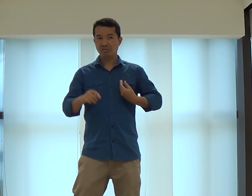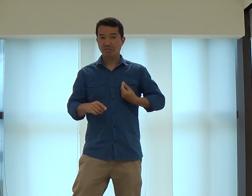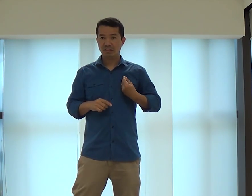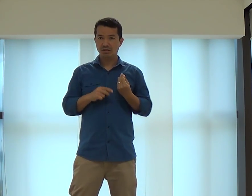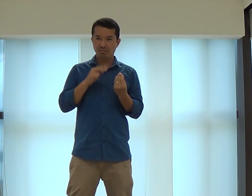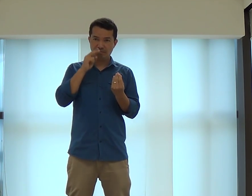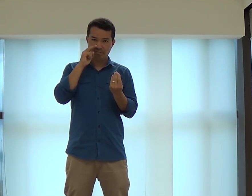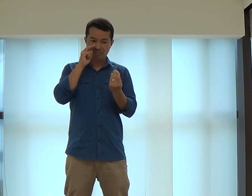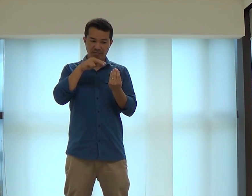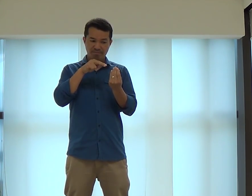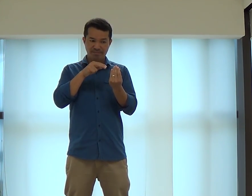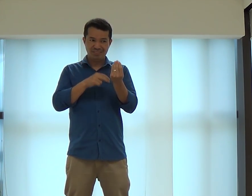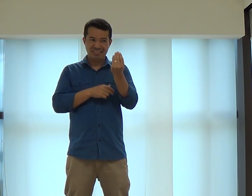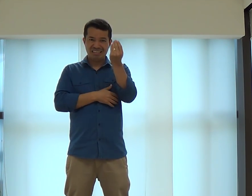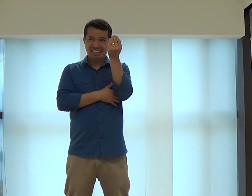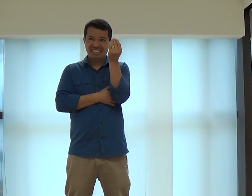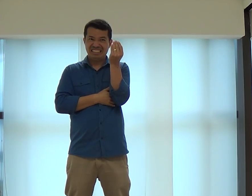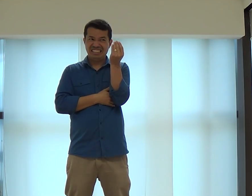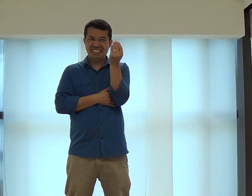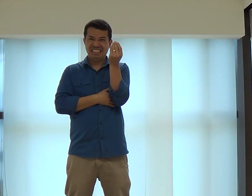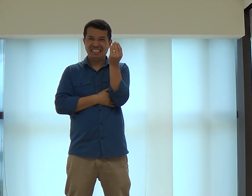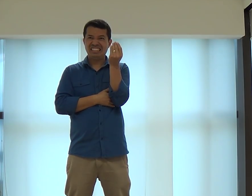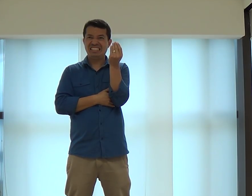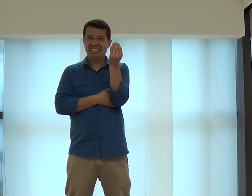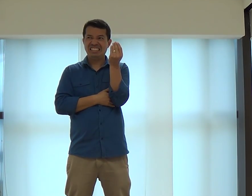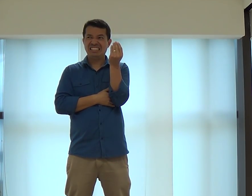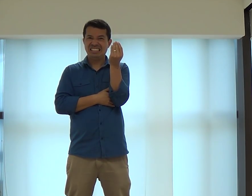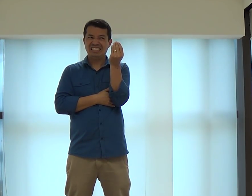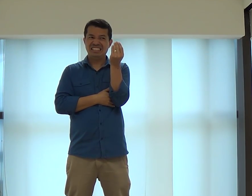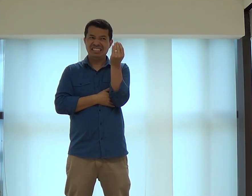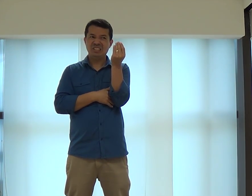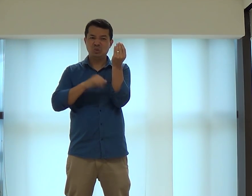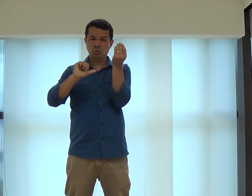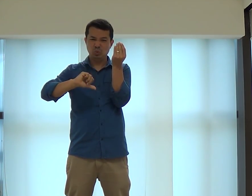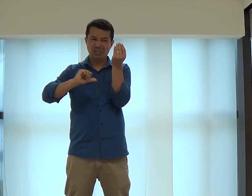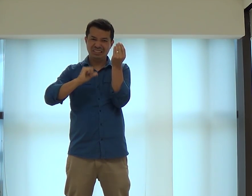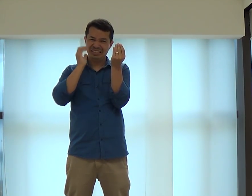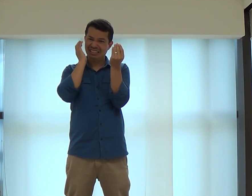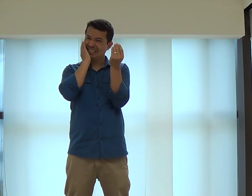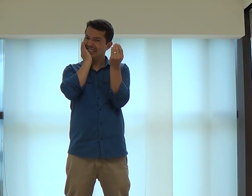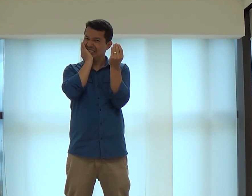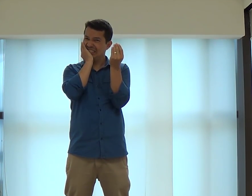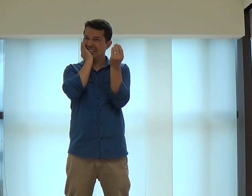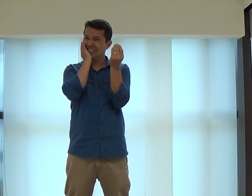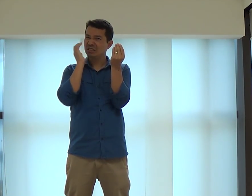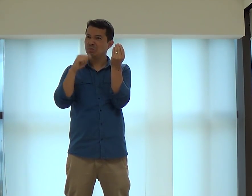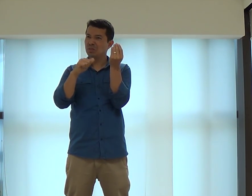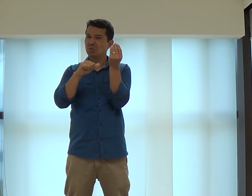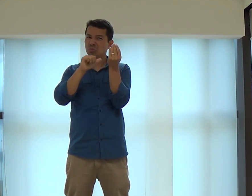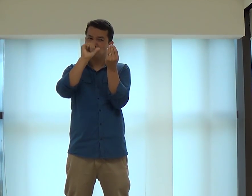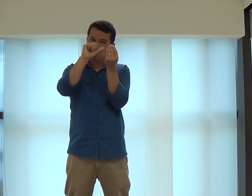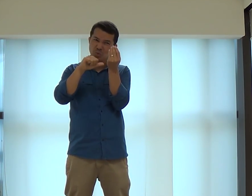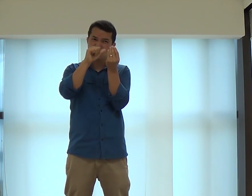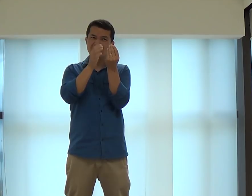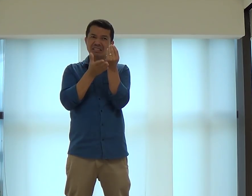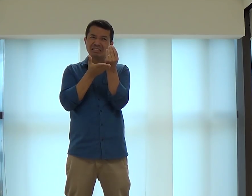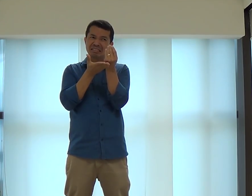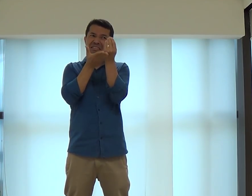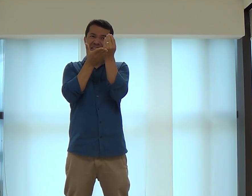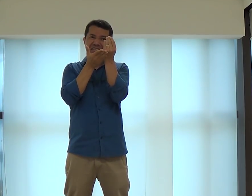Às vezes, na tua vida, você pega ela e me olha. É, tá ruim. É, eu preciso mudar.